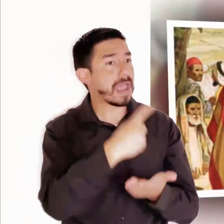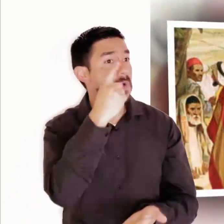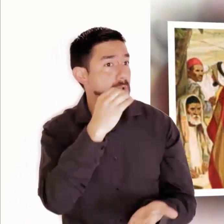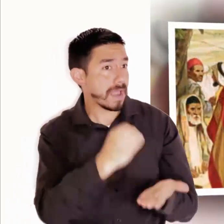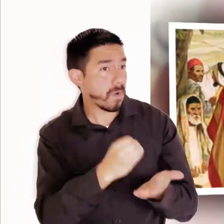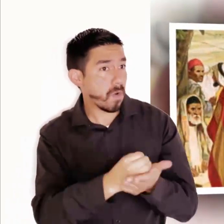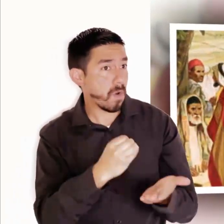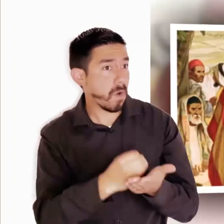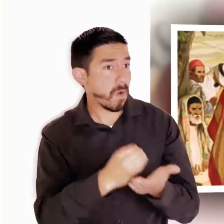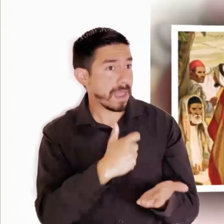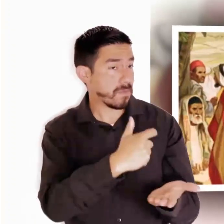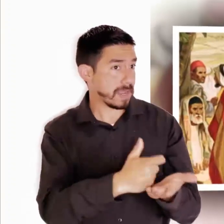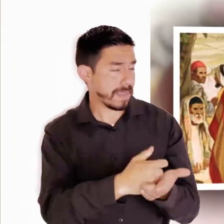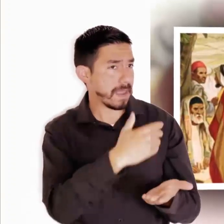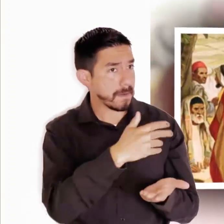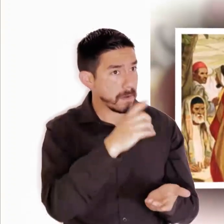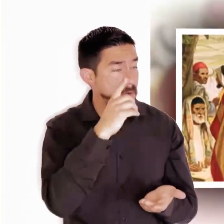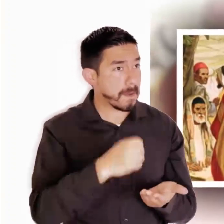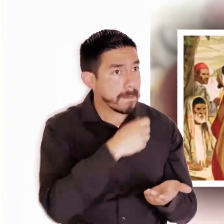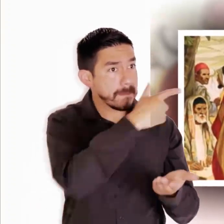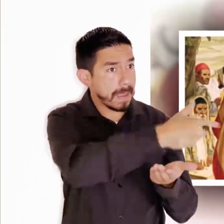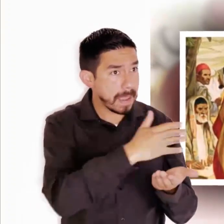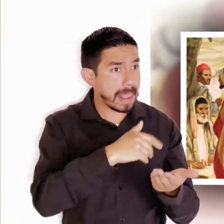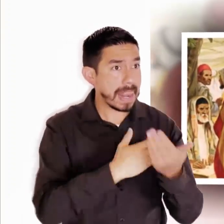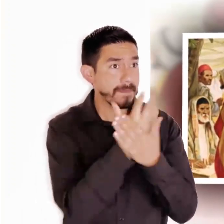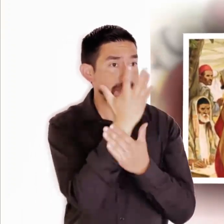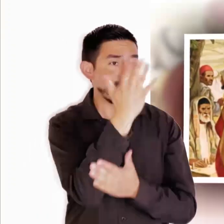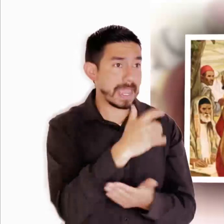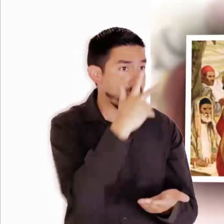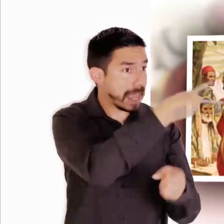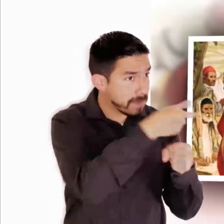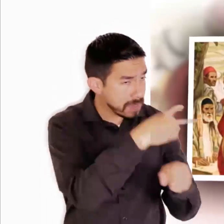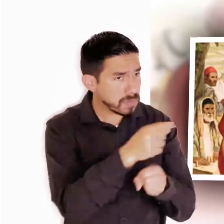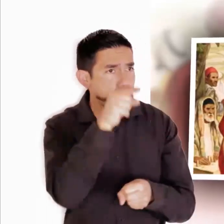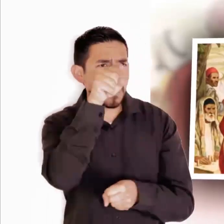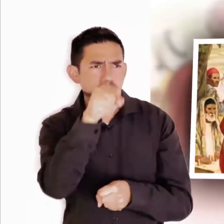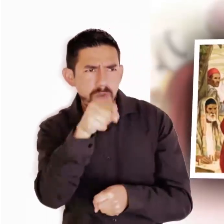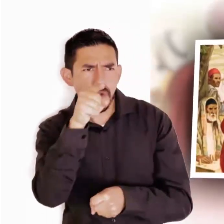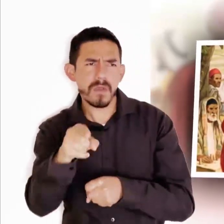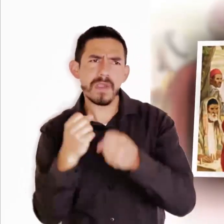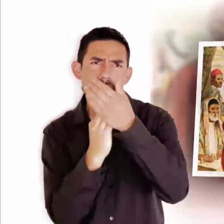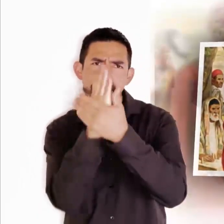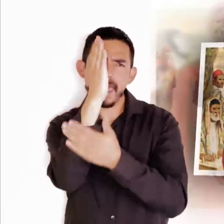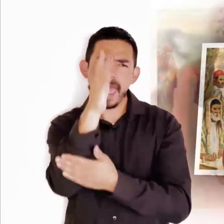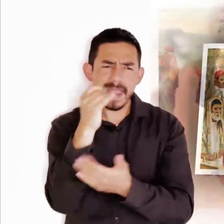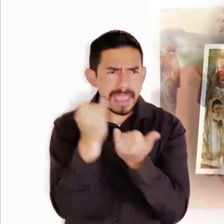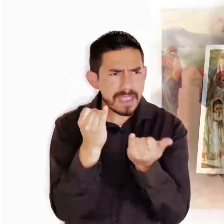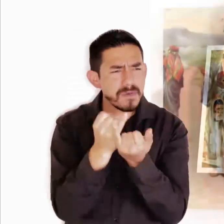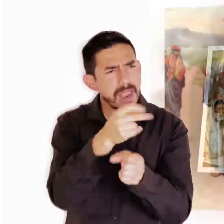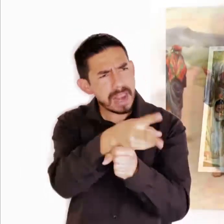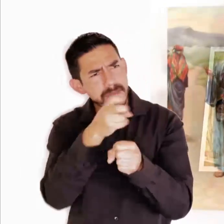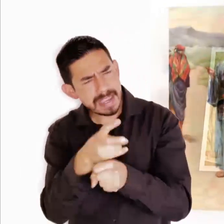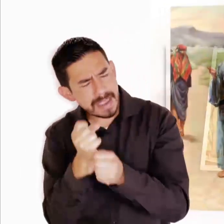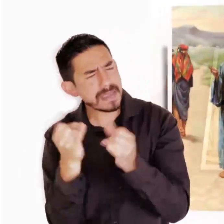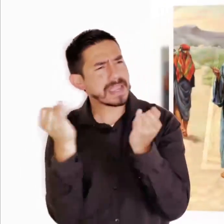ellos en pagarles un denario por día, los mandó a su viña. Salió otra vez a media mañana, vio a unos que estaban ociosos en la plaza y les